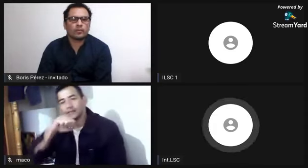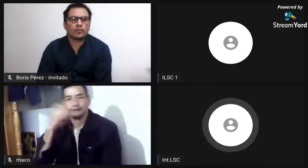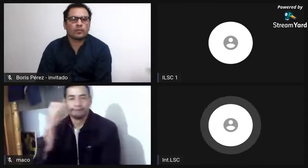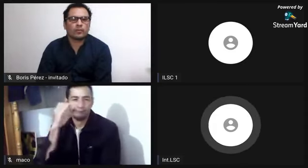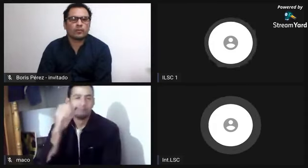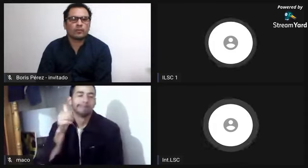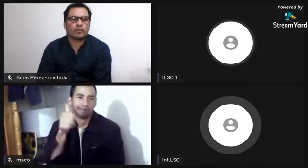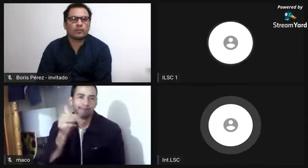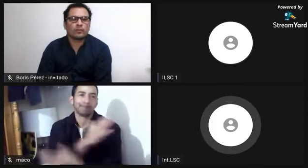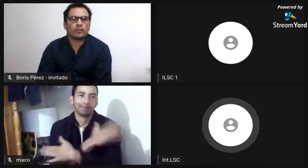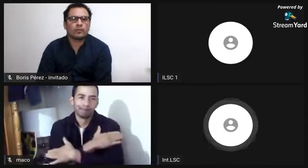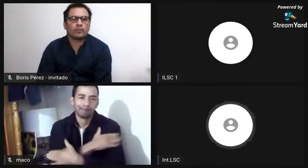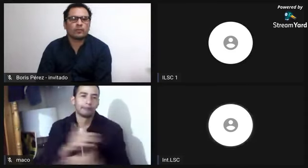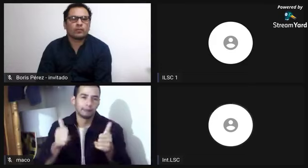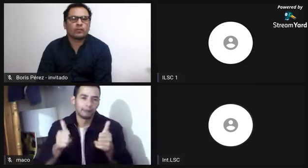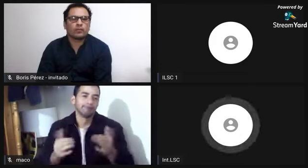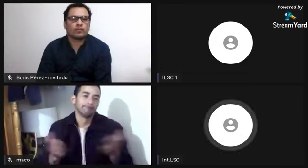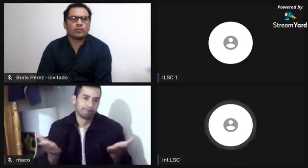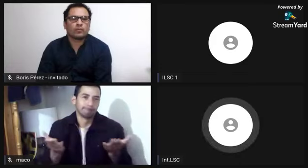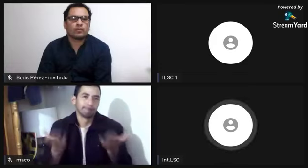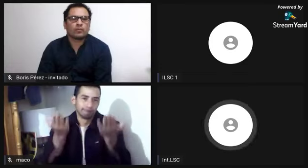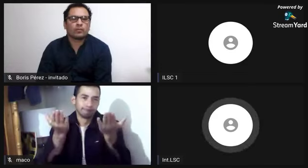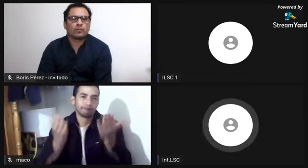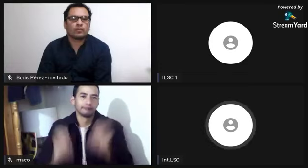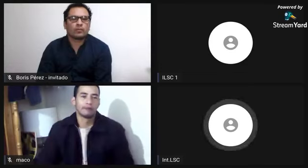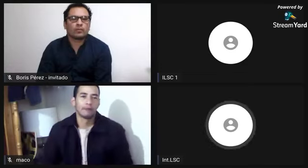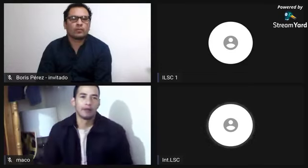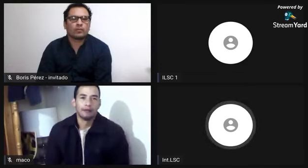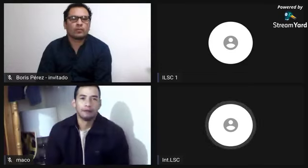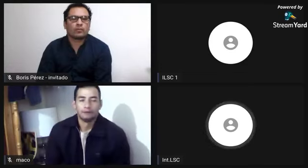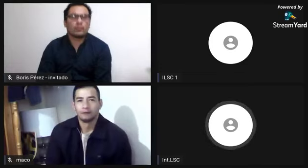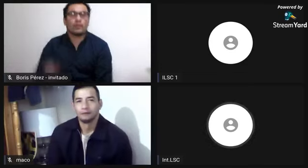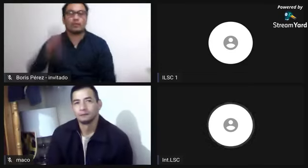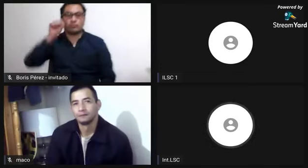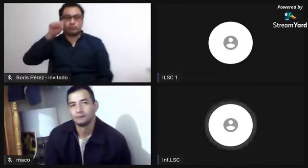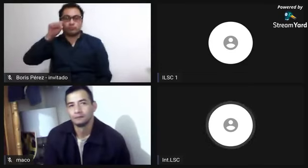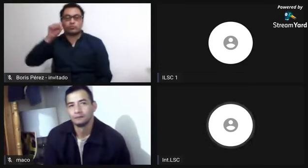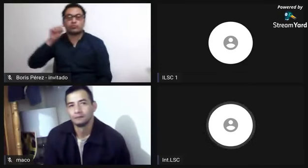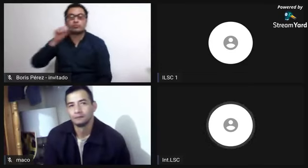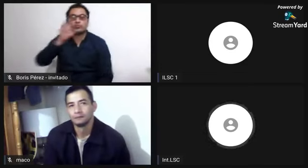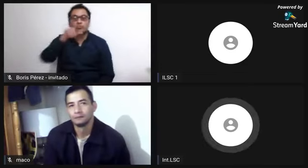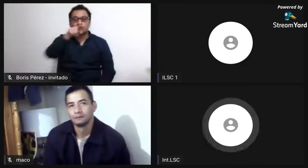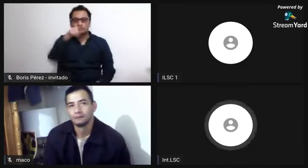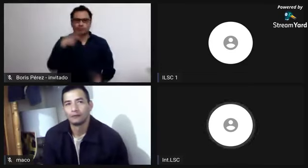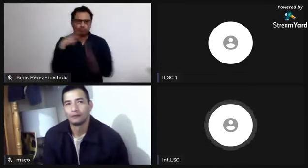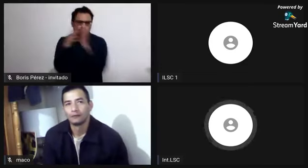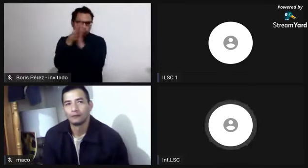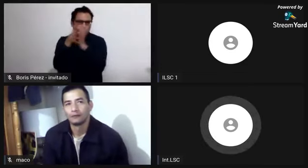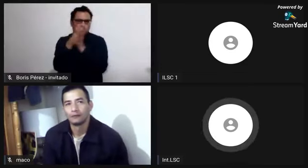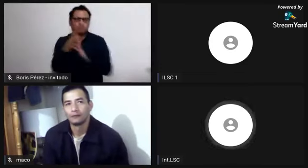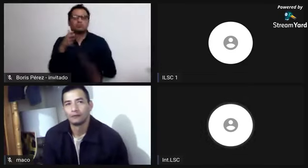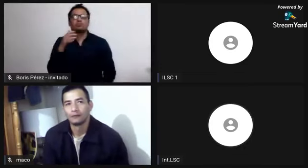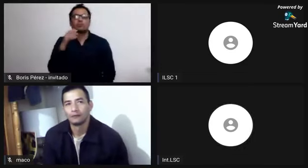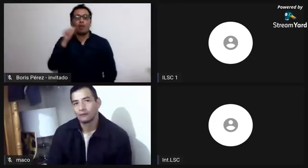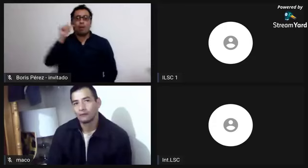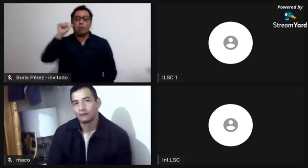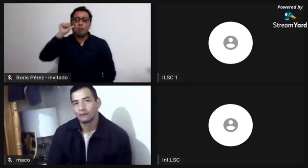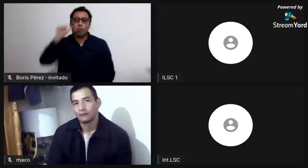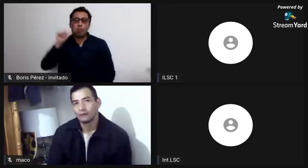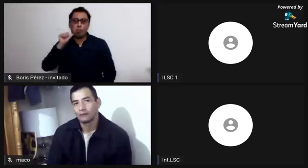Aquí en nuestro país tenemos que ser muy respetuosos también con las personas afrocolombianas y con su aporte.